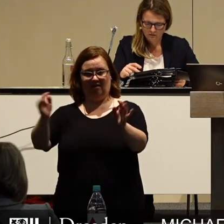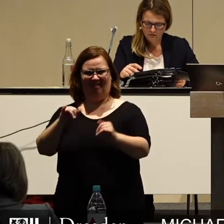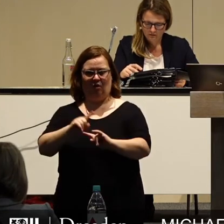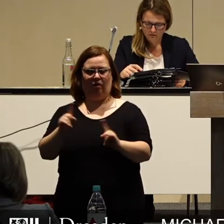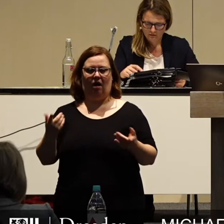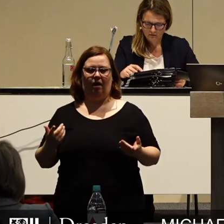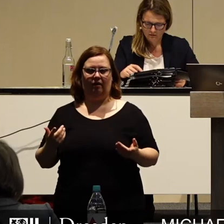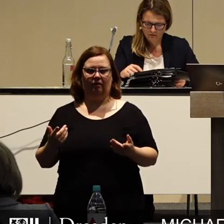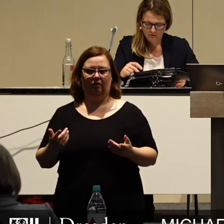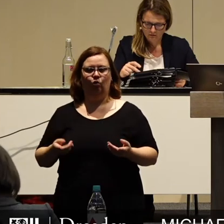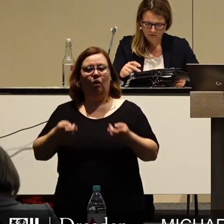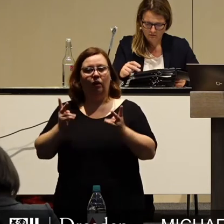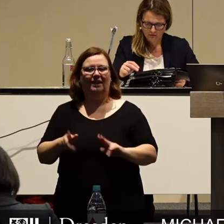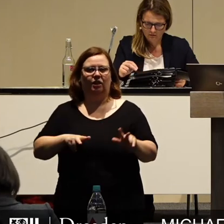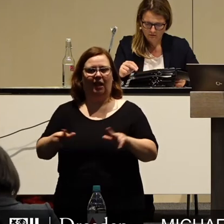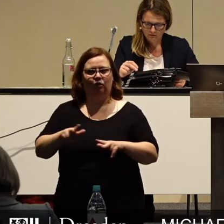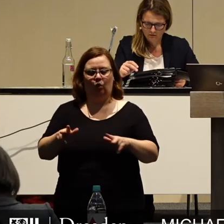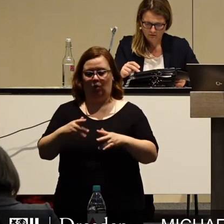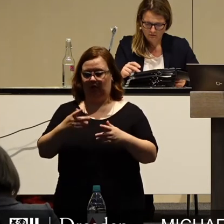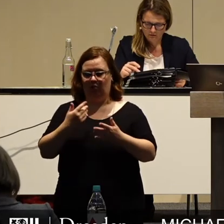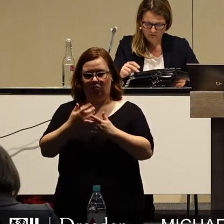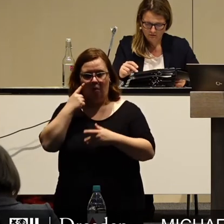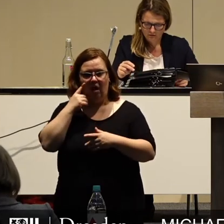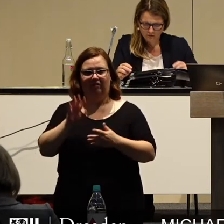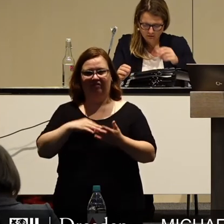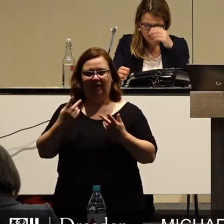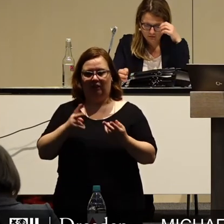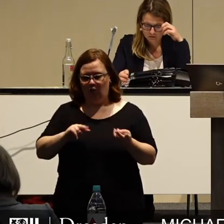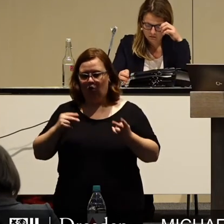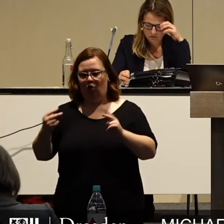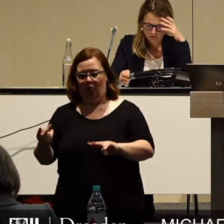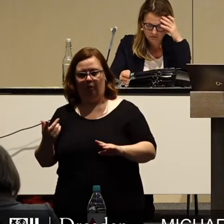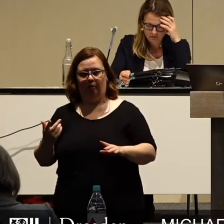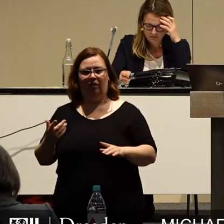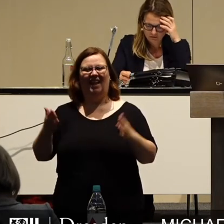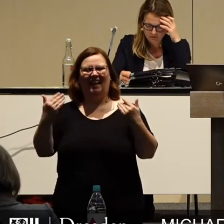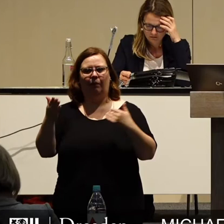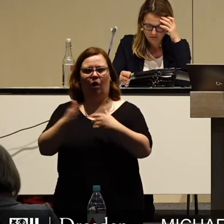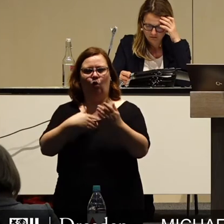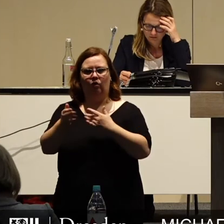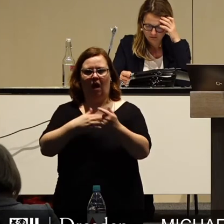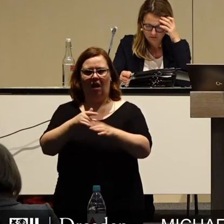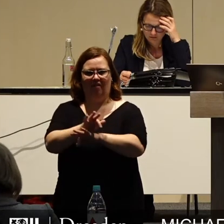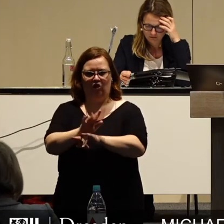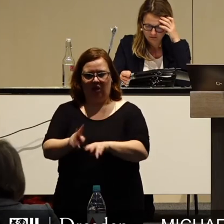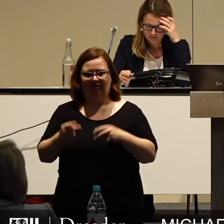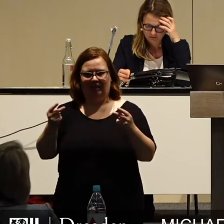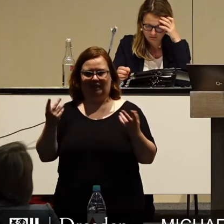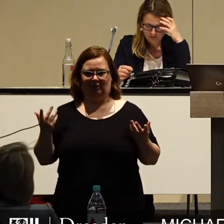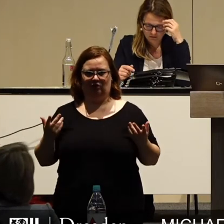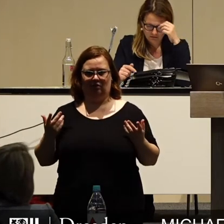machen und die richtige Reaktion auf die dringend notwendige Umsteuerung hin zu einer klimaneutralen Wirtschaft darstellen.